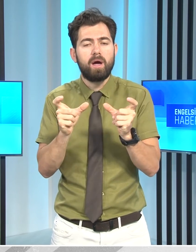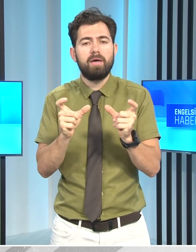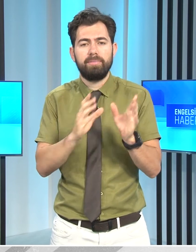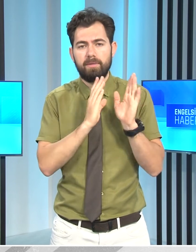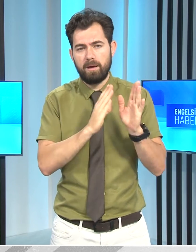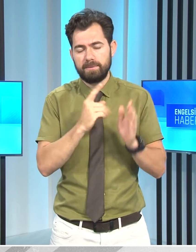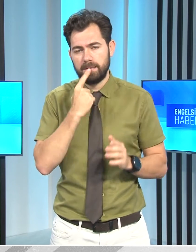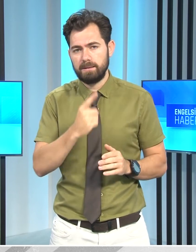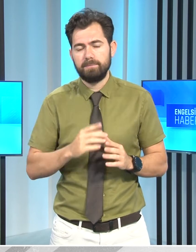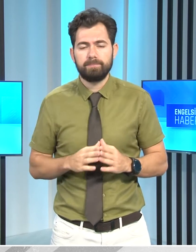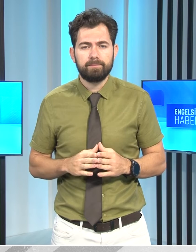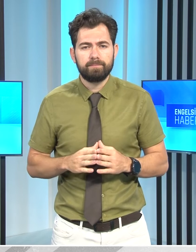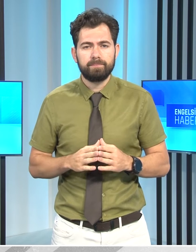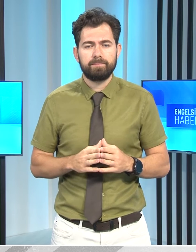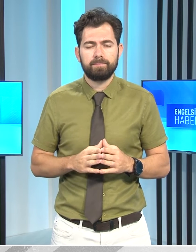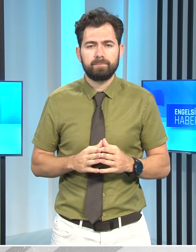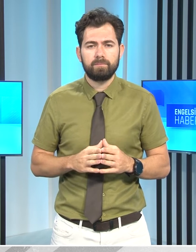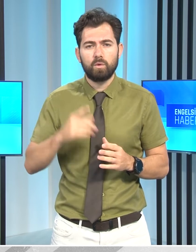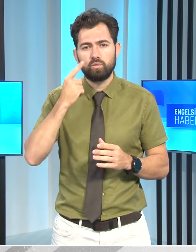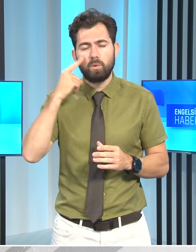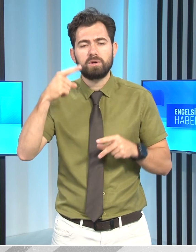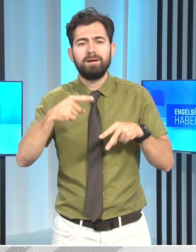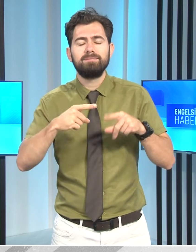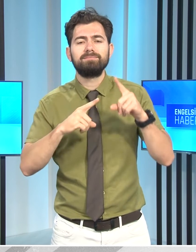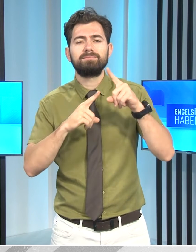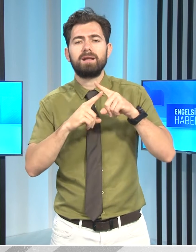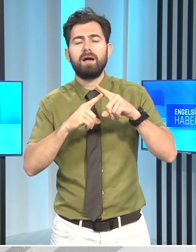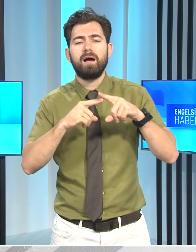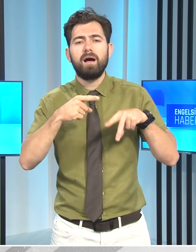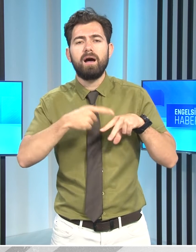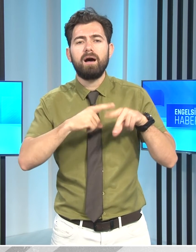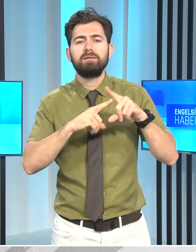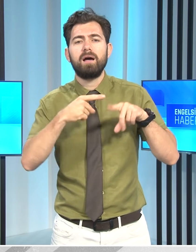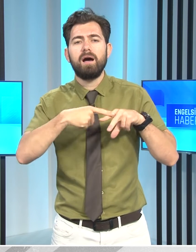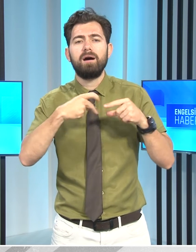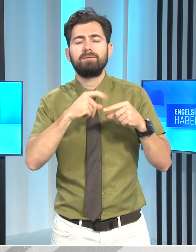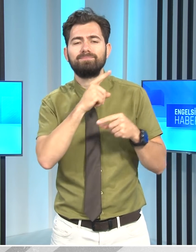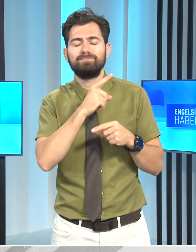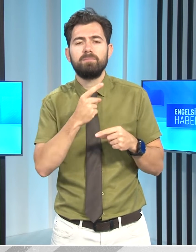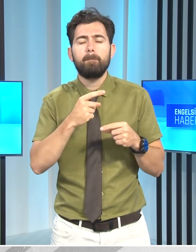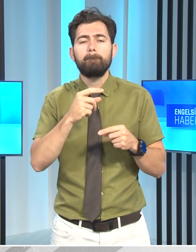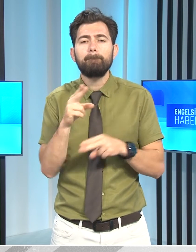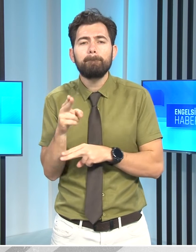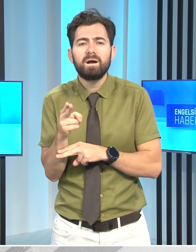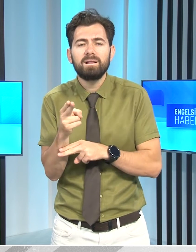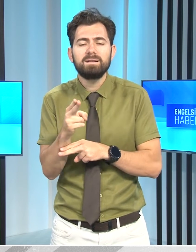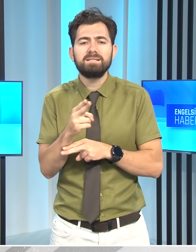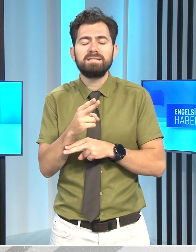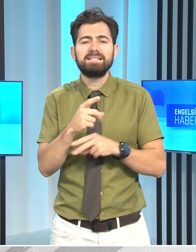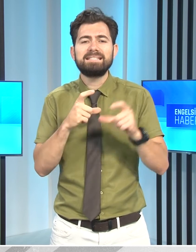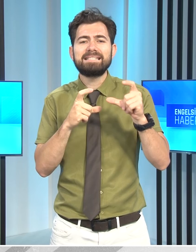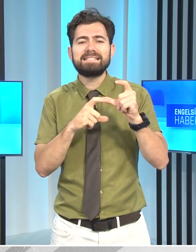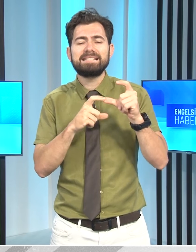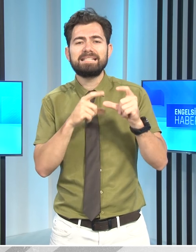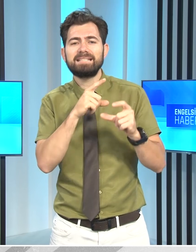edeceğiz dedi. Cumhurbaşkanı Ersin Tatar, Balıkesir Sındırgı Belediye Başkanı